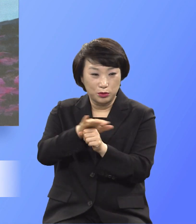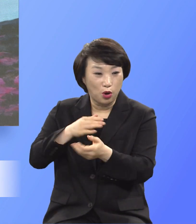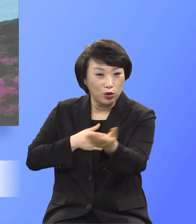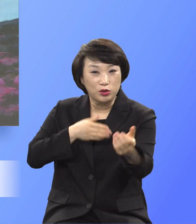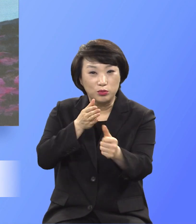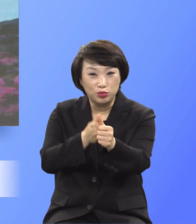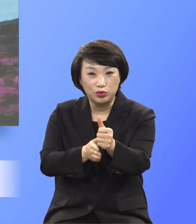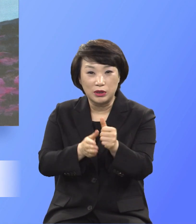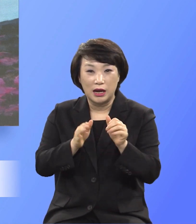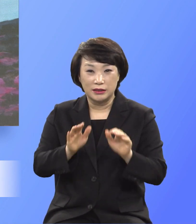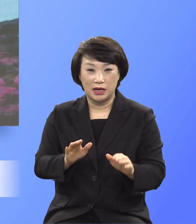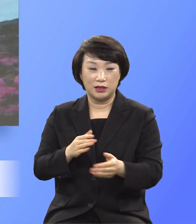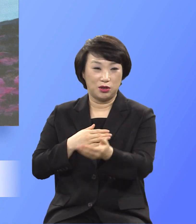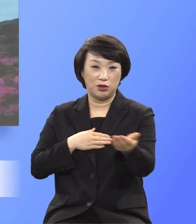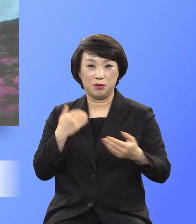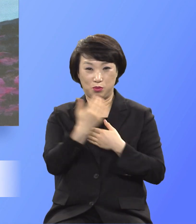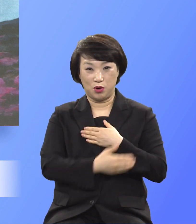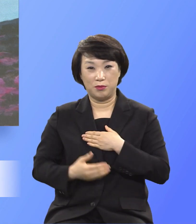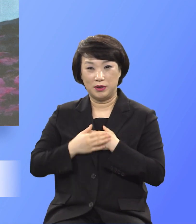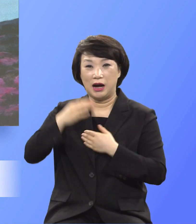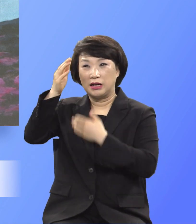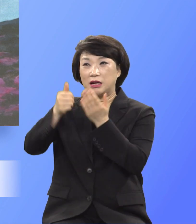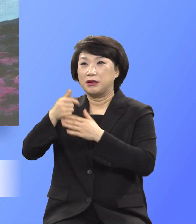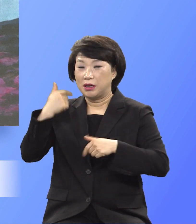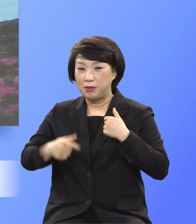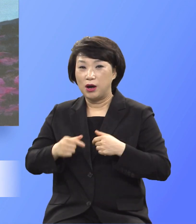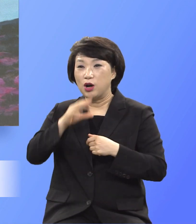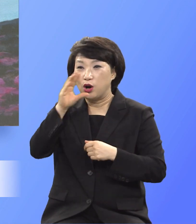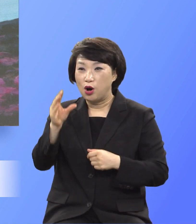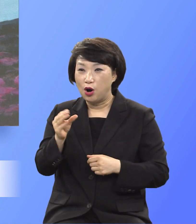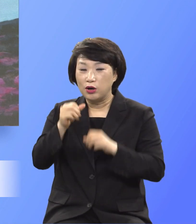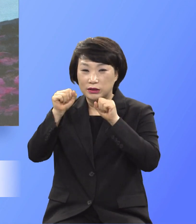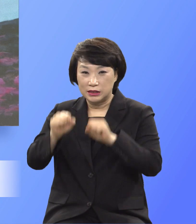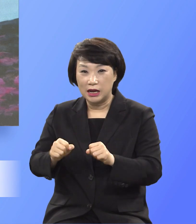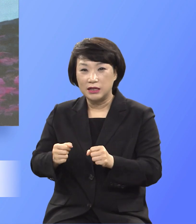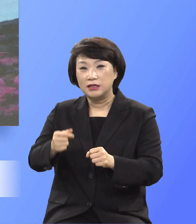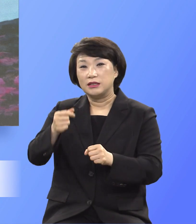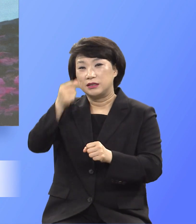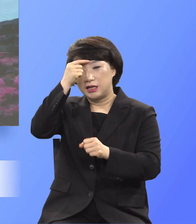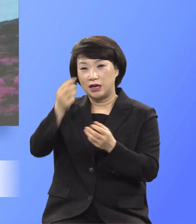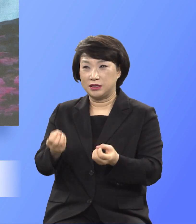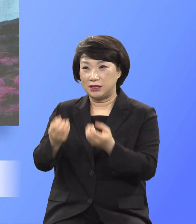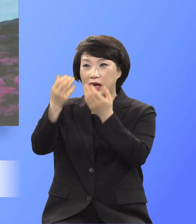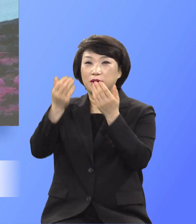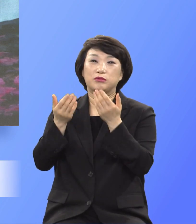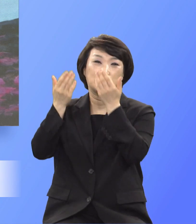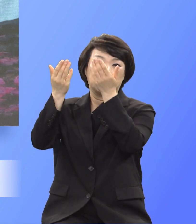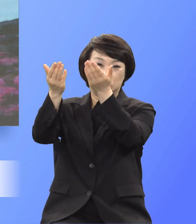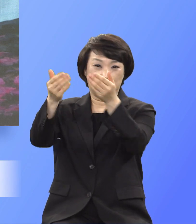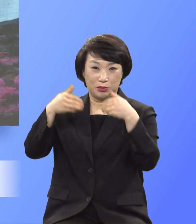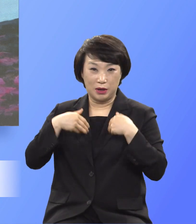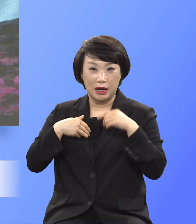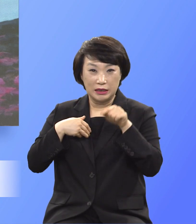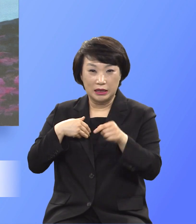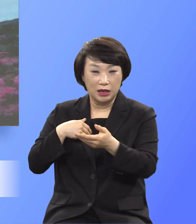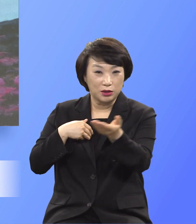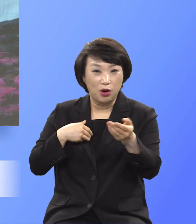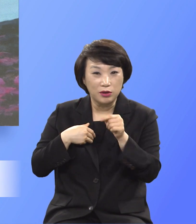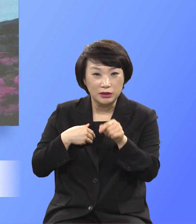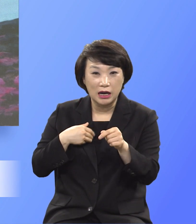구원하느니 너희 몸을 하나님이 기뻐하시는 고룩한 산 제사로 드리라 이는 너희의